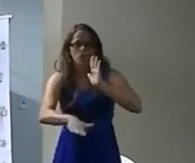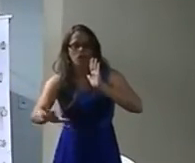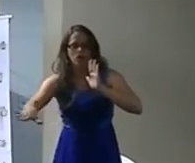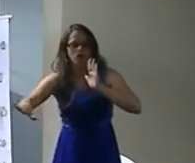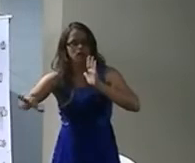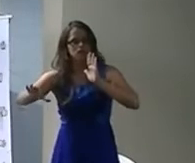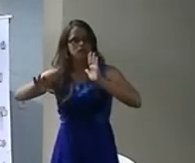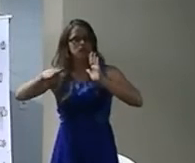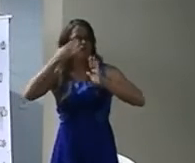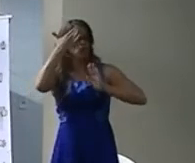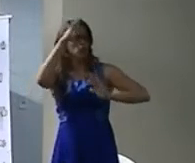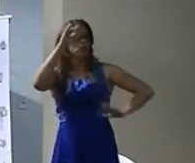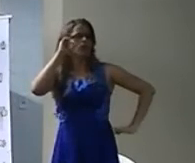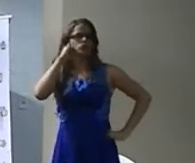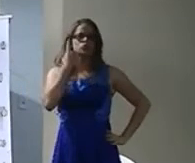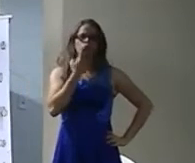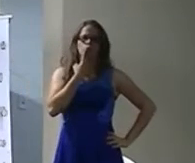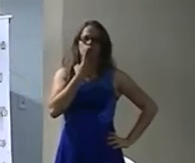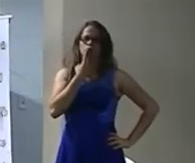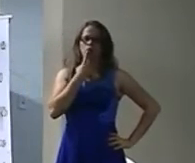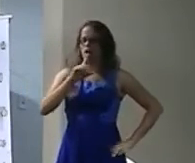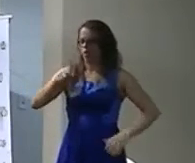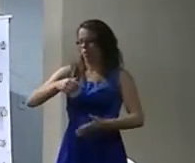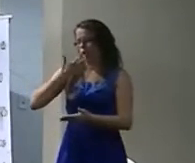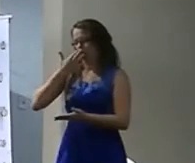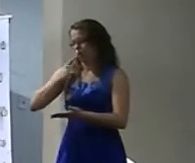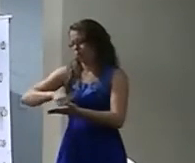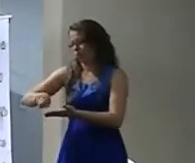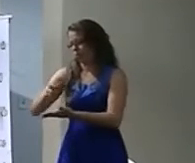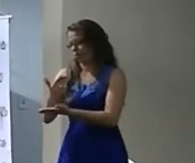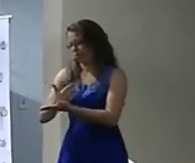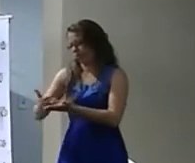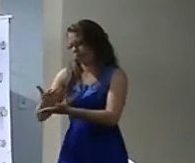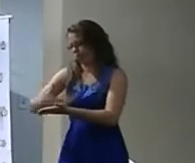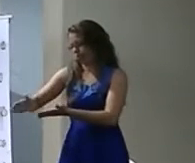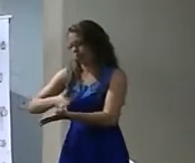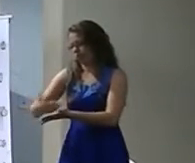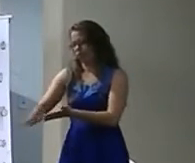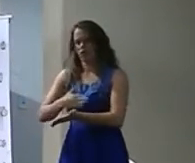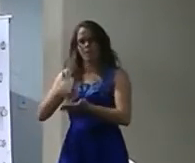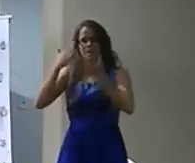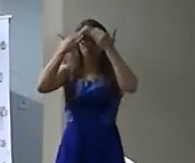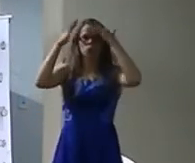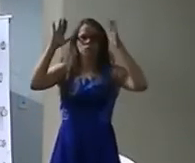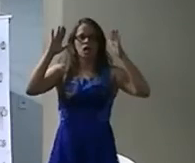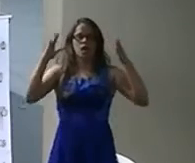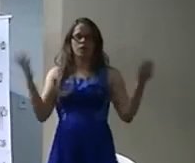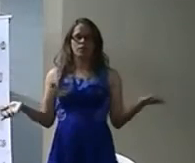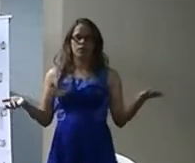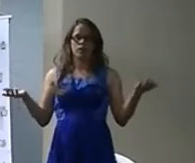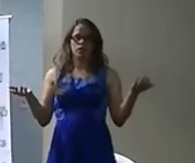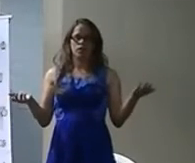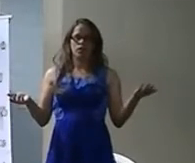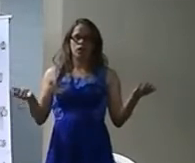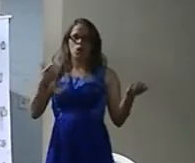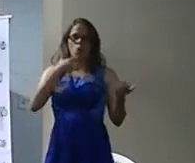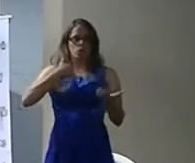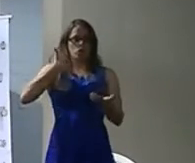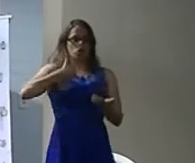a gente bota ele Para fazer um desenhozinho Uma figurinha Aí eu estava no município De Bimirim Estava lá Um de 14 anos A 17 E a meninada Todinha de 10 anos de idade